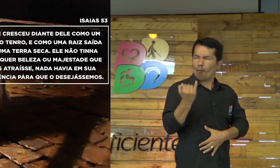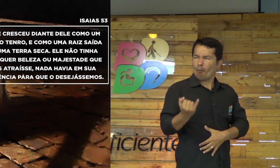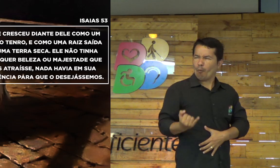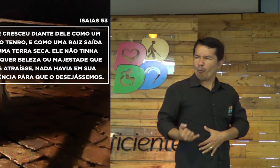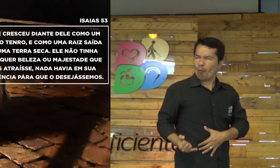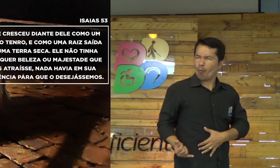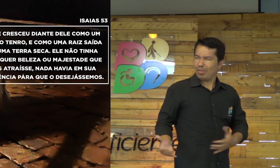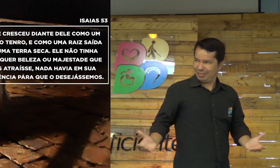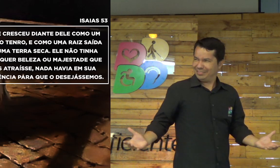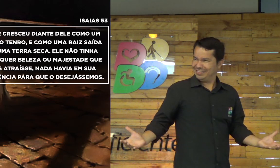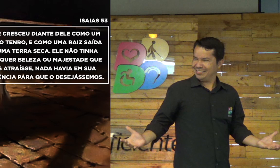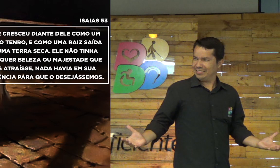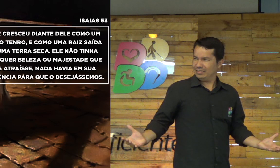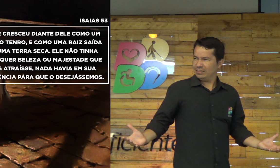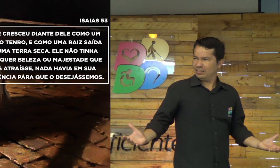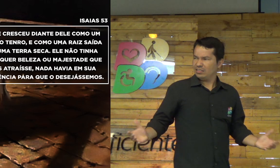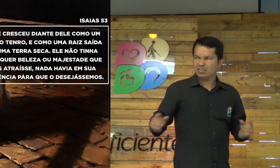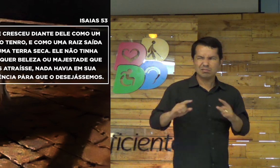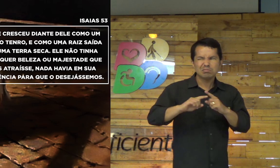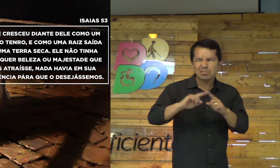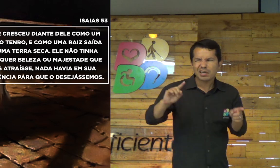Aquele... Magro.